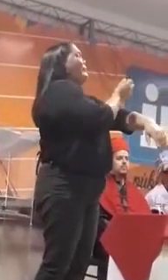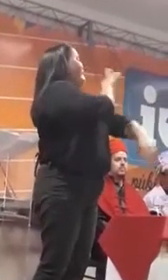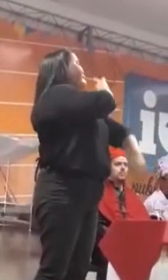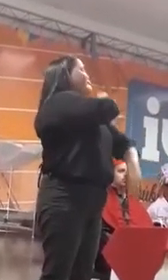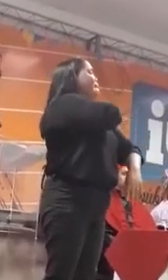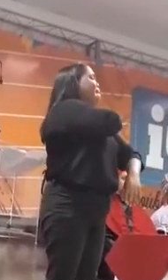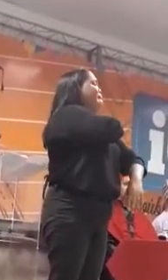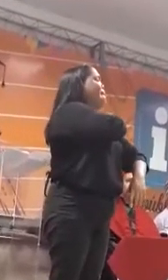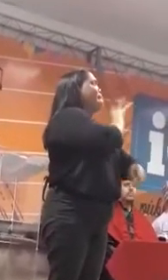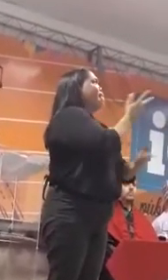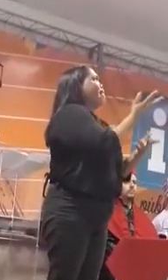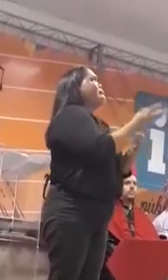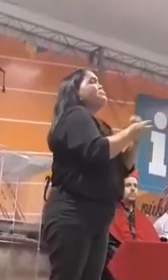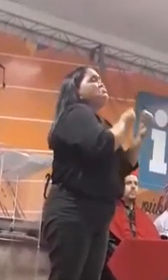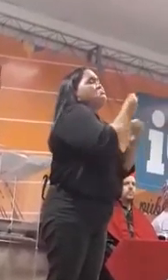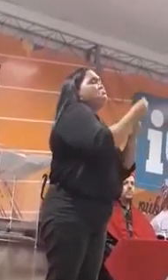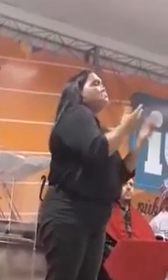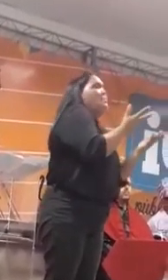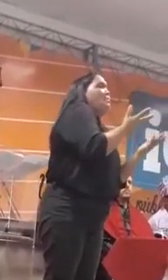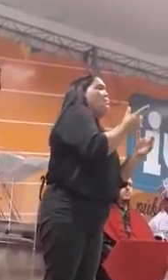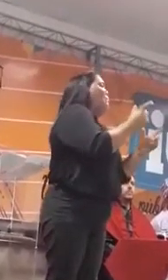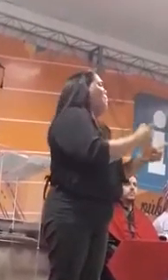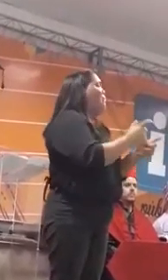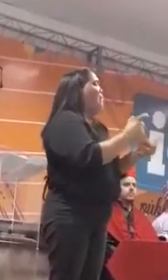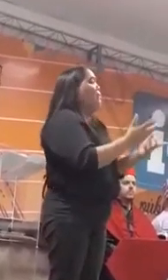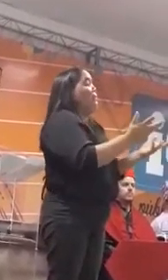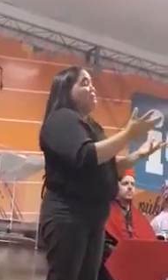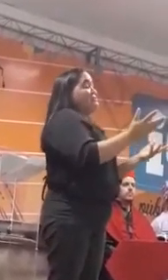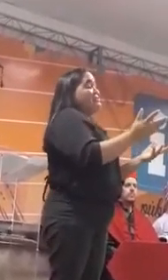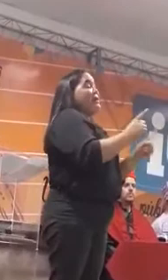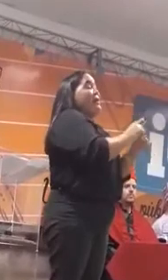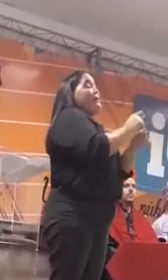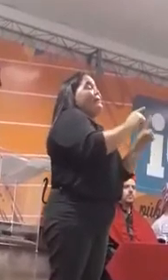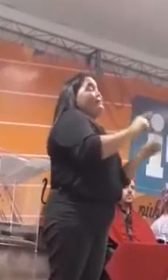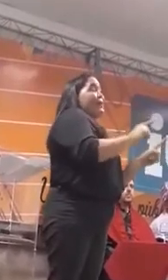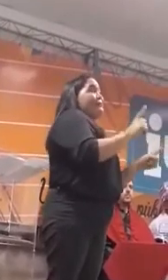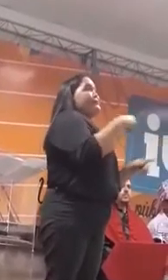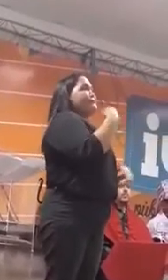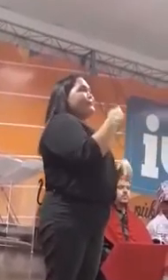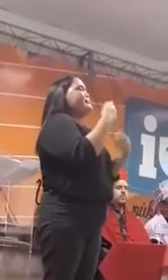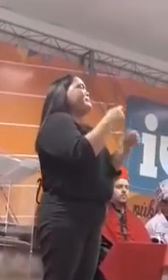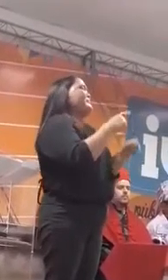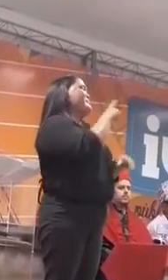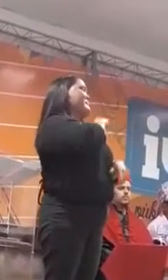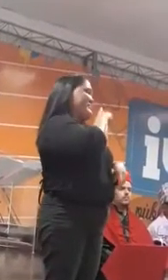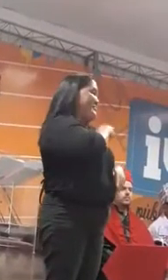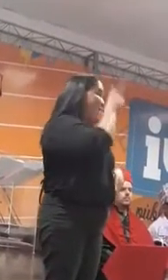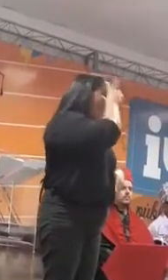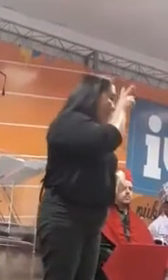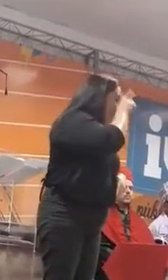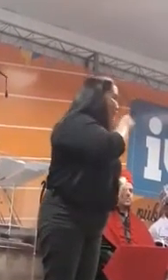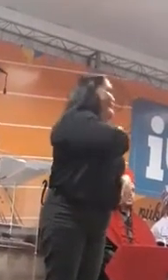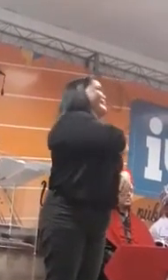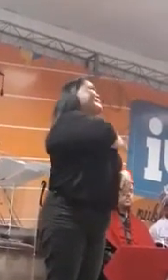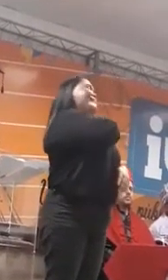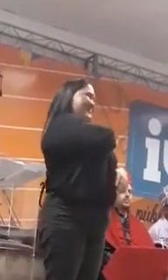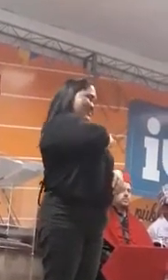apertar. E as únicas coisas que teremos para nos agarrar serão nossas lembranças e a saudade.